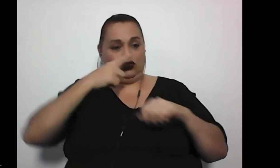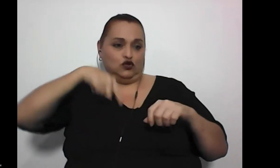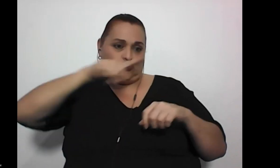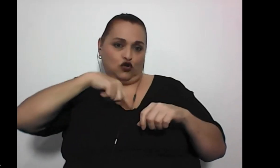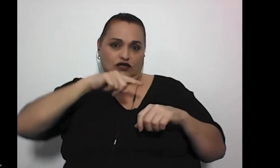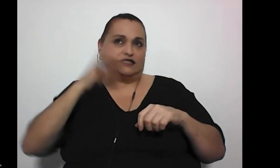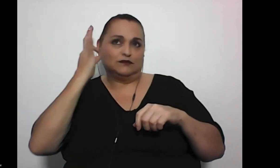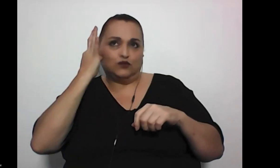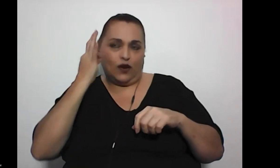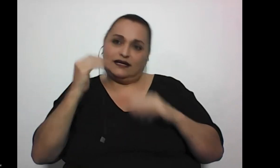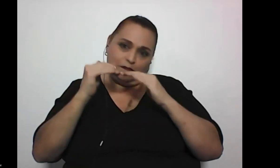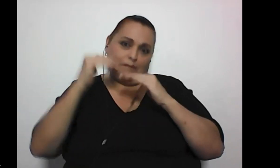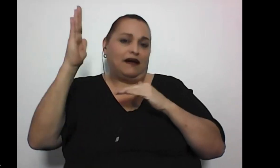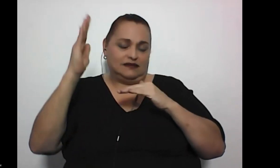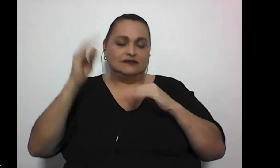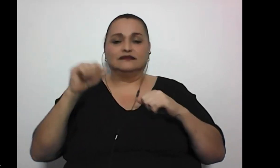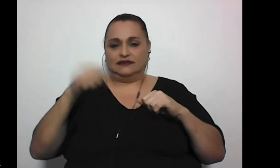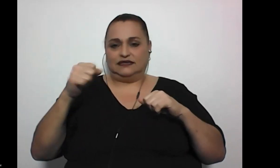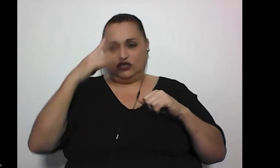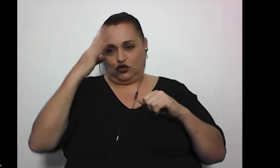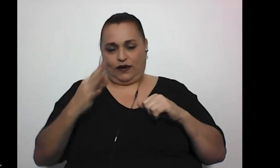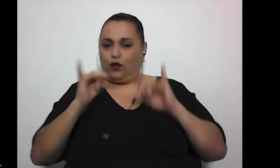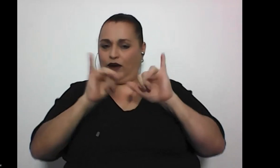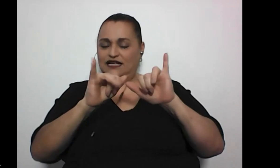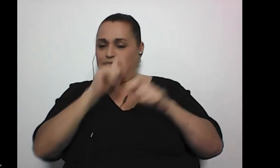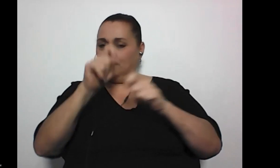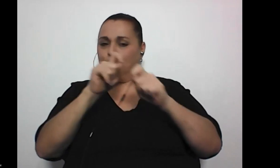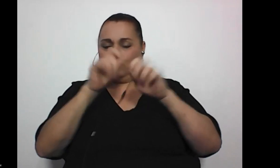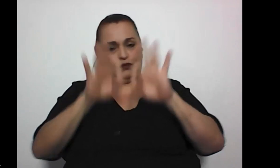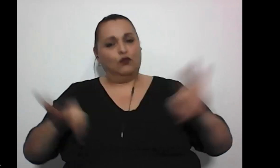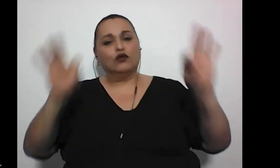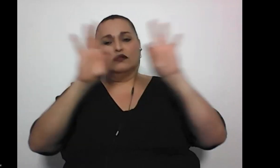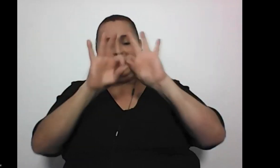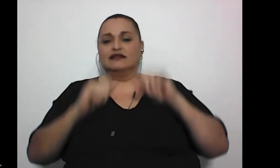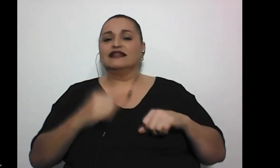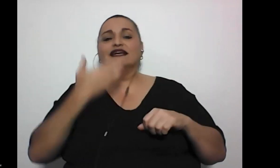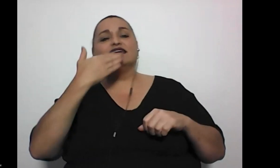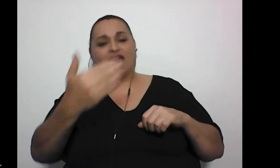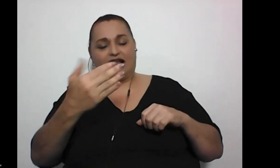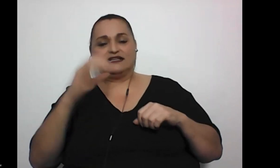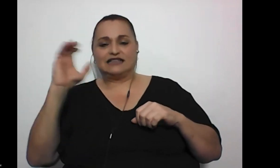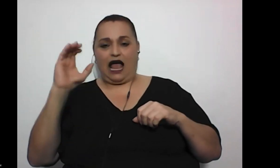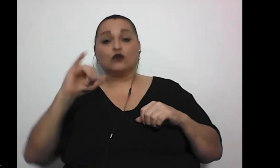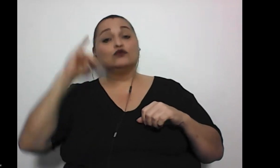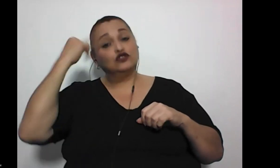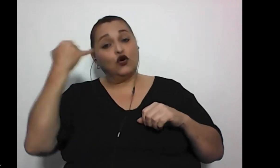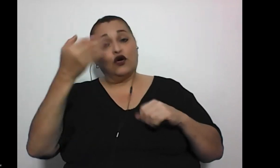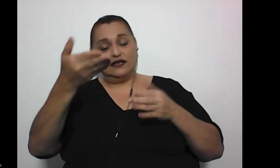¿verdad? Siendo mujeres, entonces, yo creo que ese es el punto más importante. Gracias, Caro. Joyce,